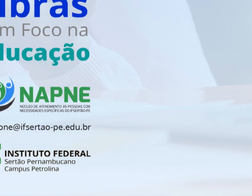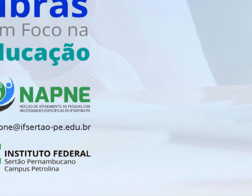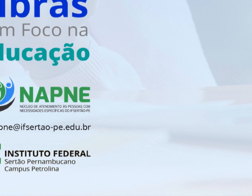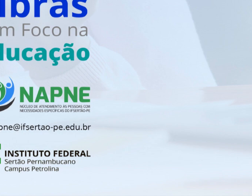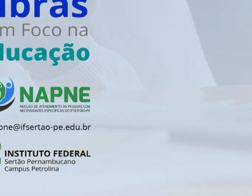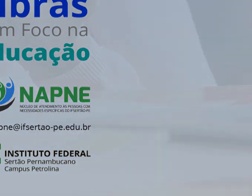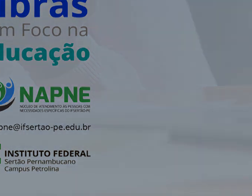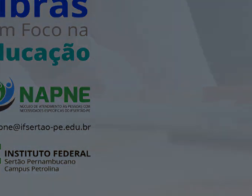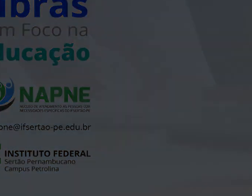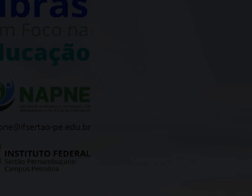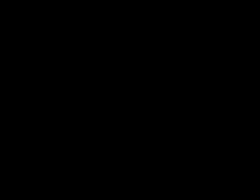Tchau. Tchau. Tchau.